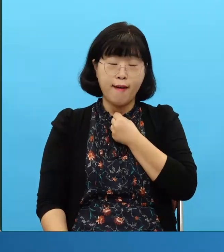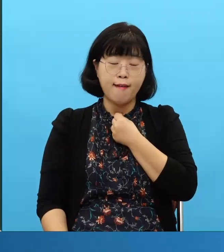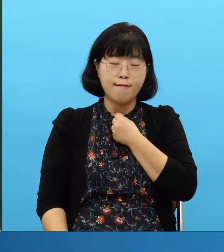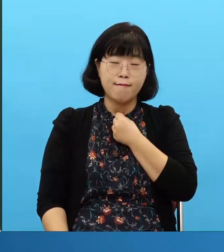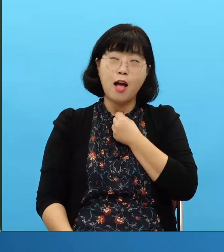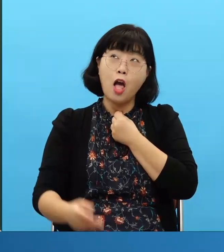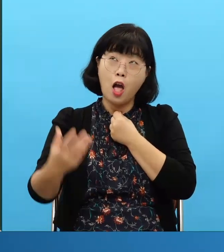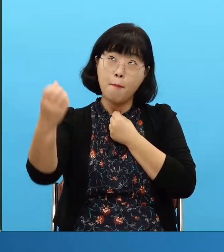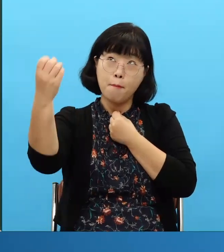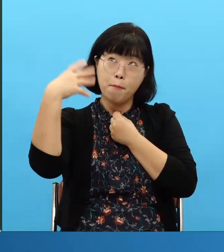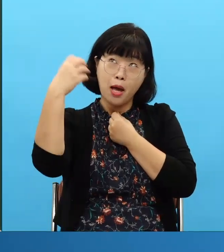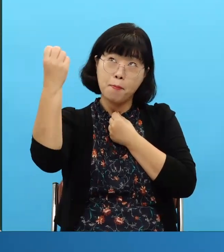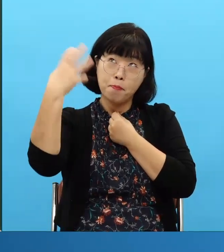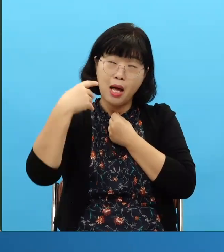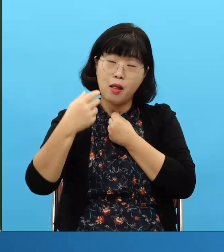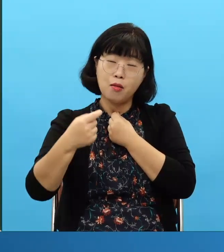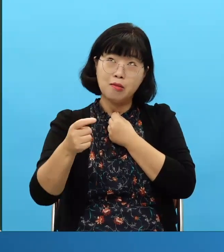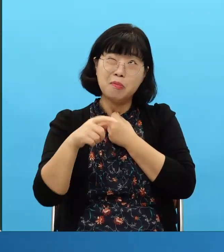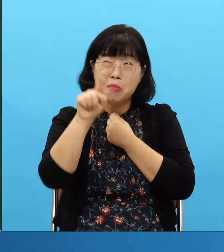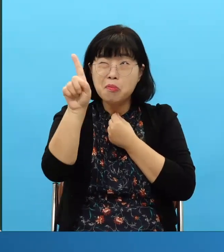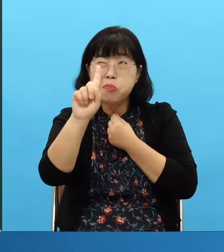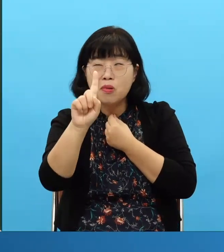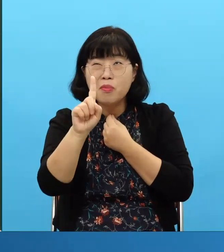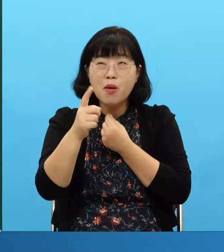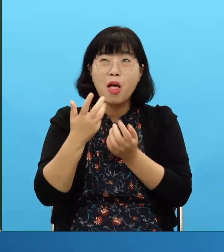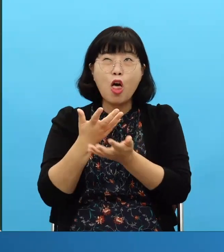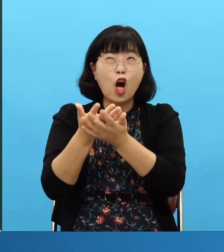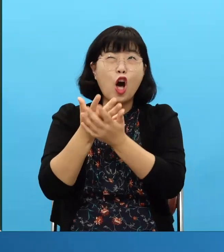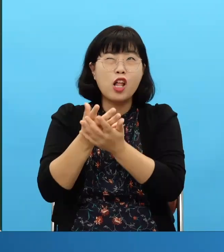no es que tomar la palabra para que cuadre conmigo sino para que cuadre con el evangelio no